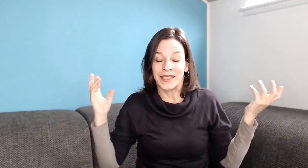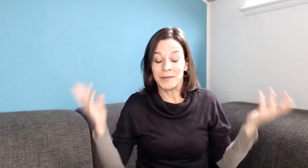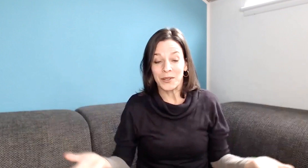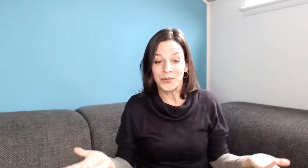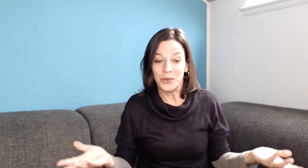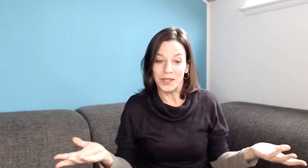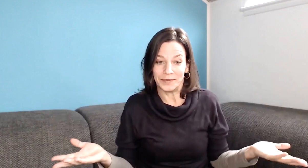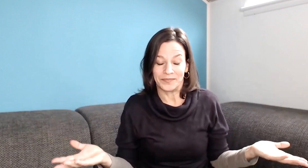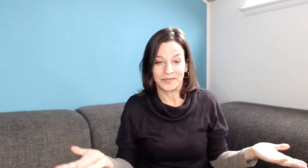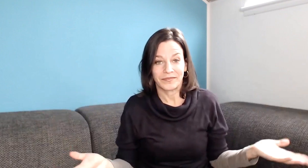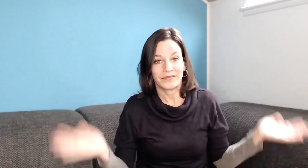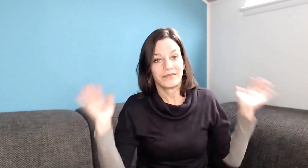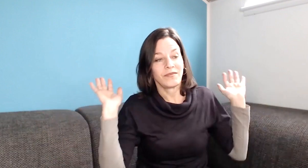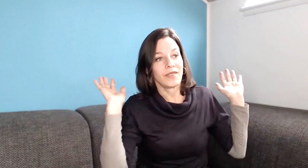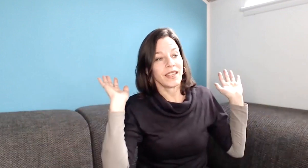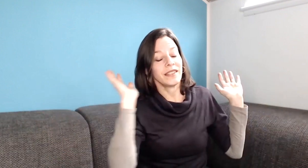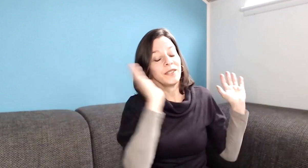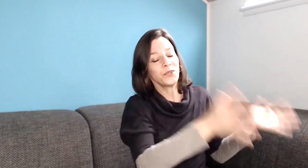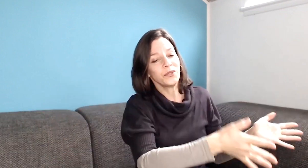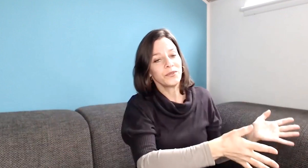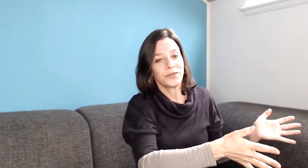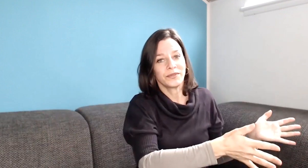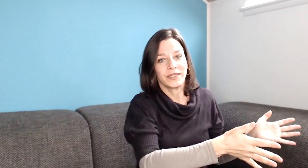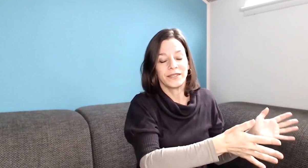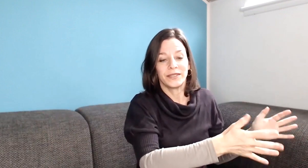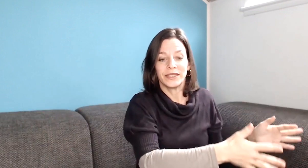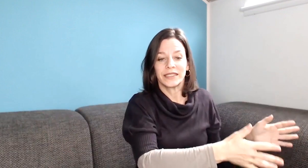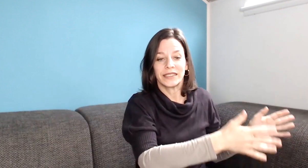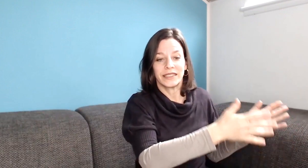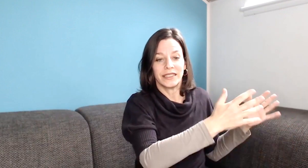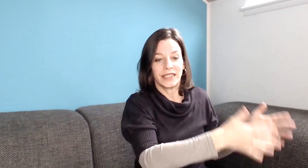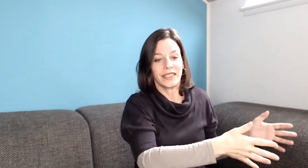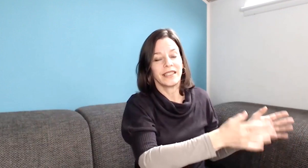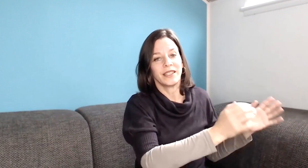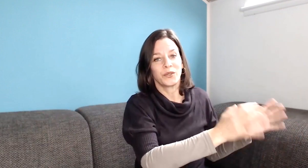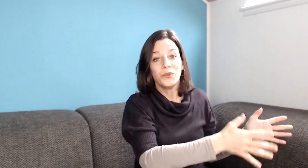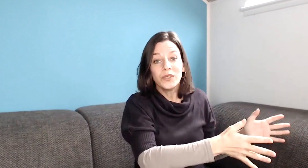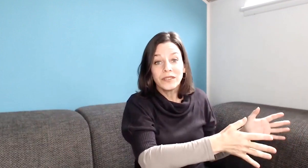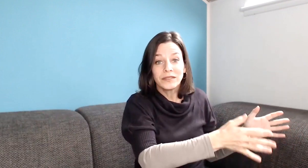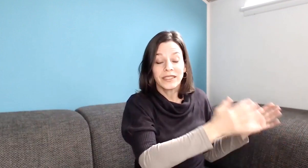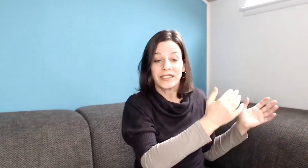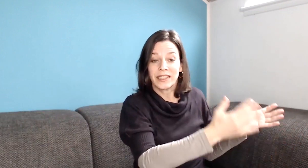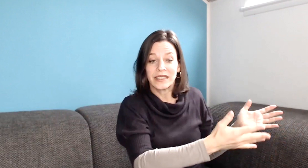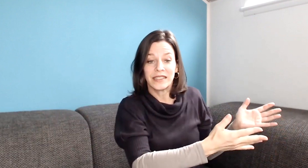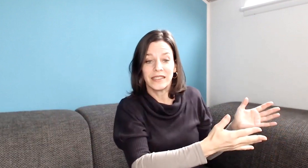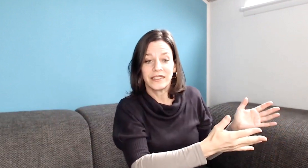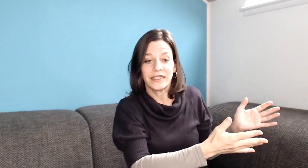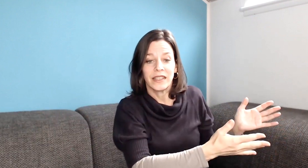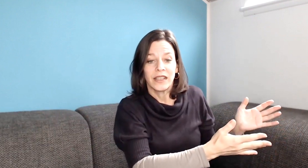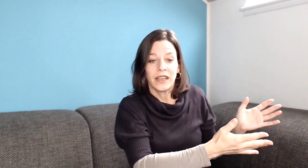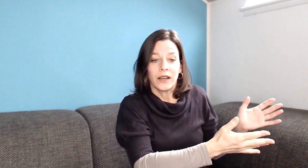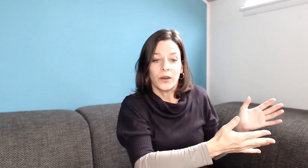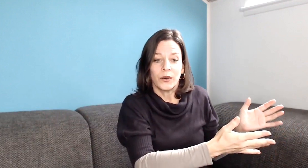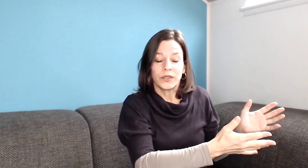Thema Gefühle. Die 5 wirkt in der Regel eher kühl, distanziert und